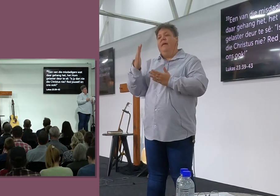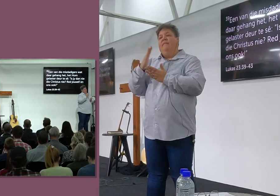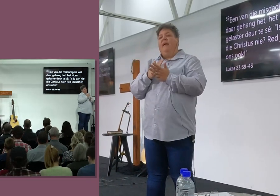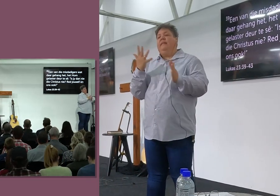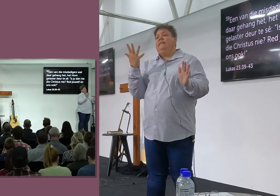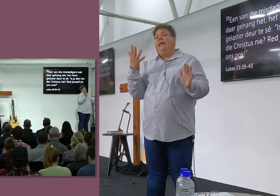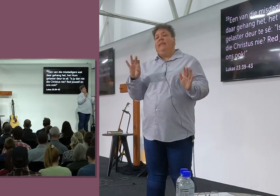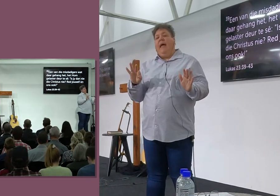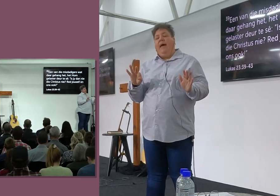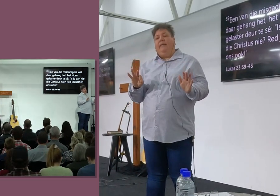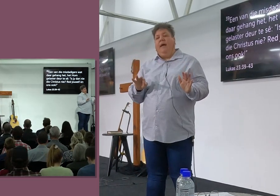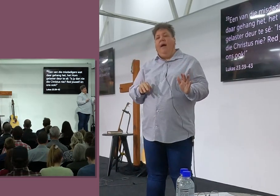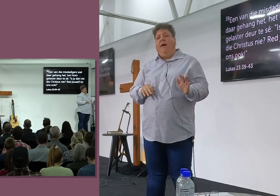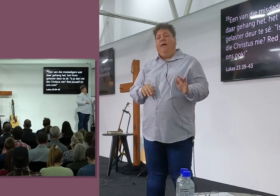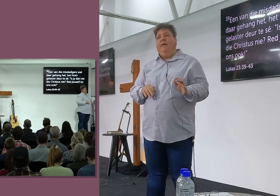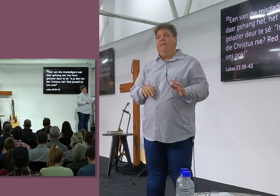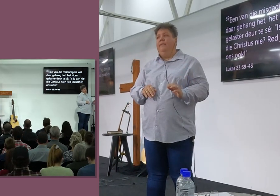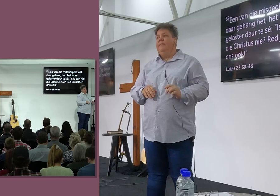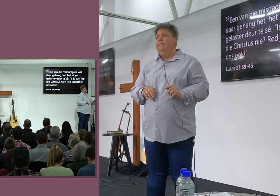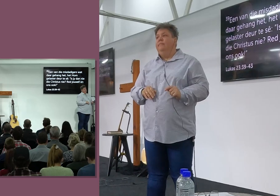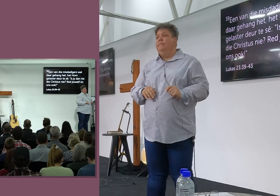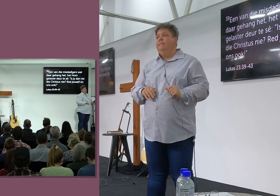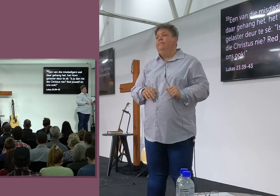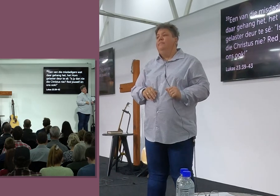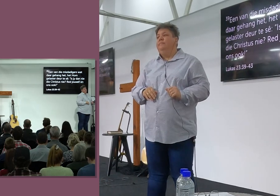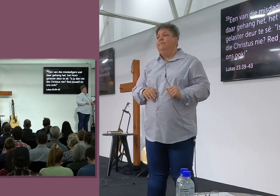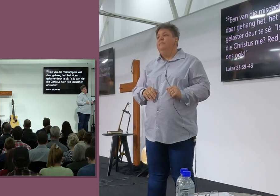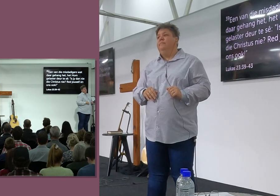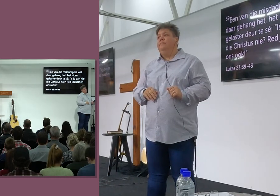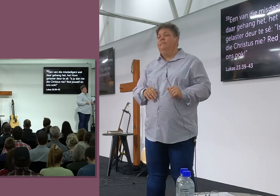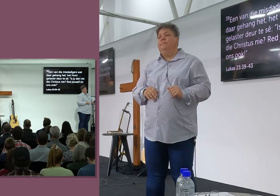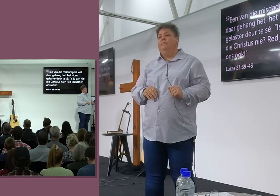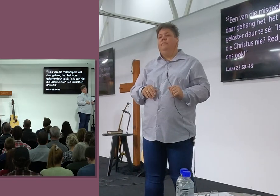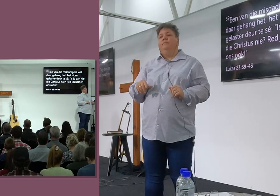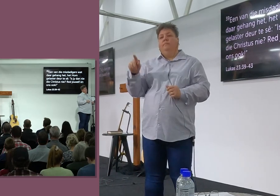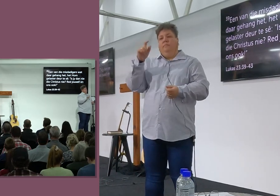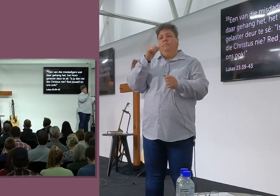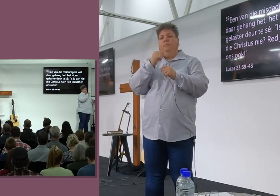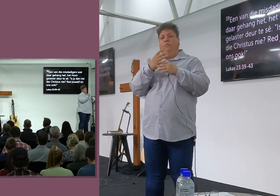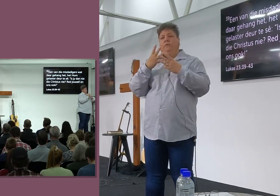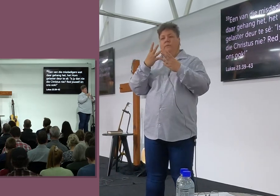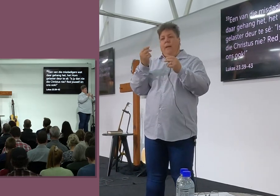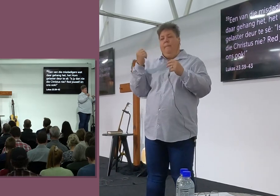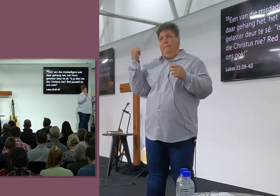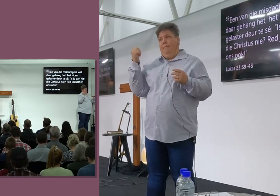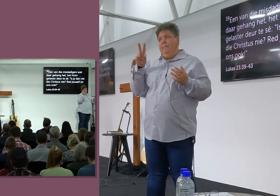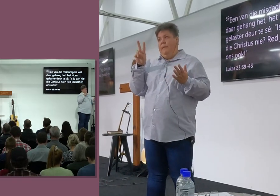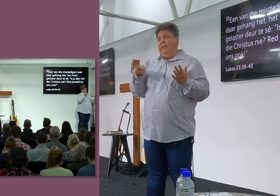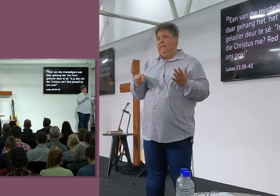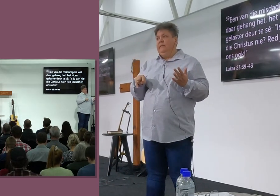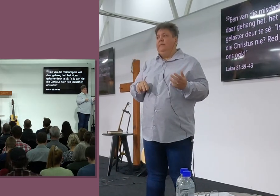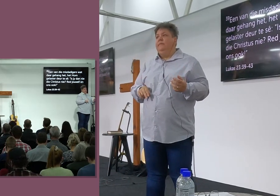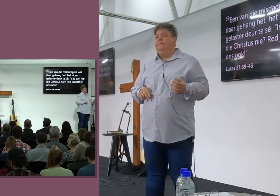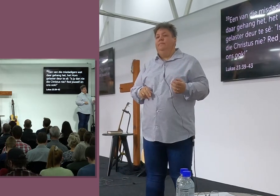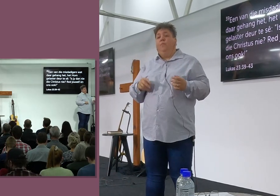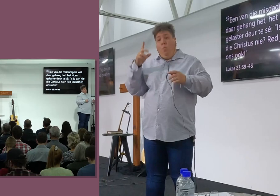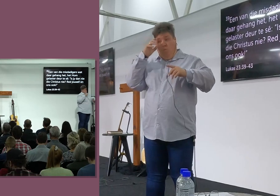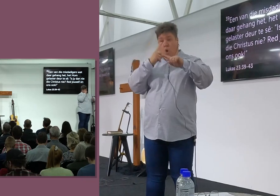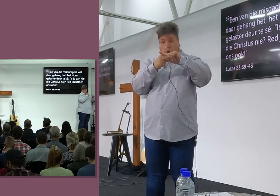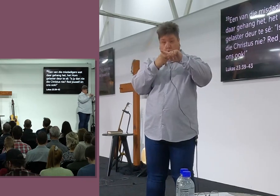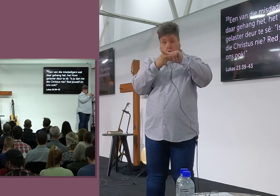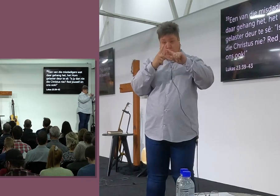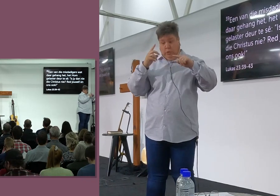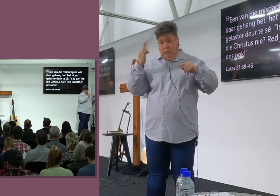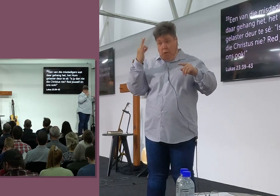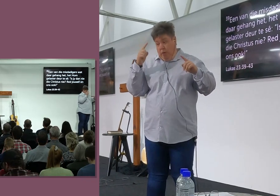Vers 39, So, Ek wil net gaan goeie, Julle moet saam met my gaan staan, Waar ons nou is, Ons is by die kruis,